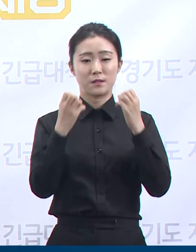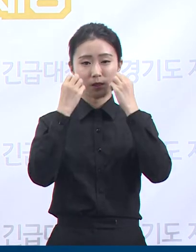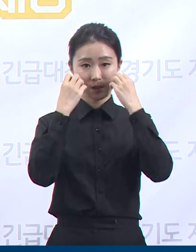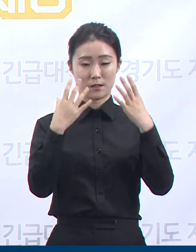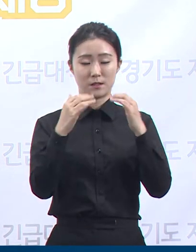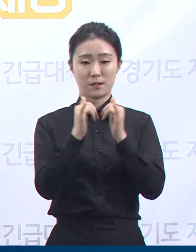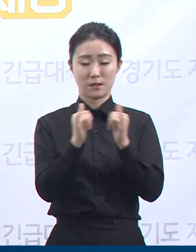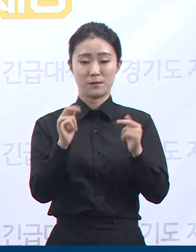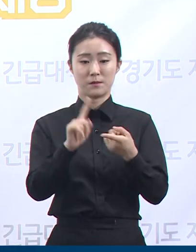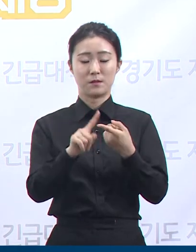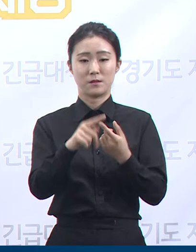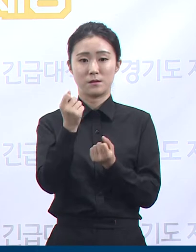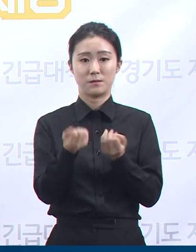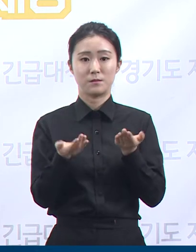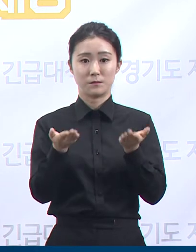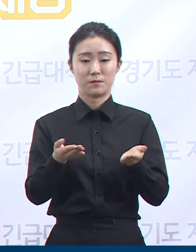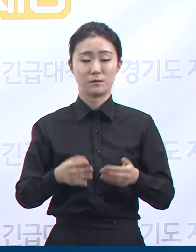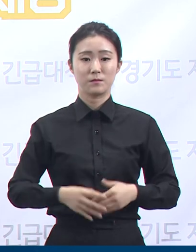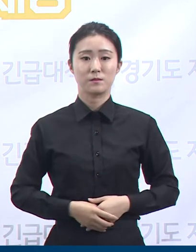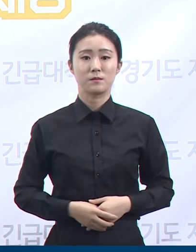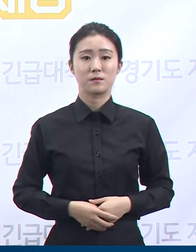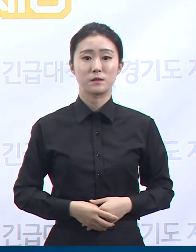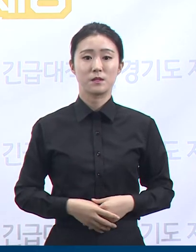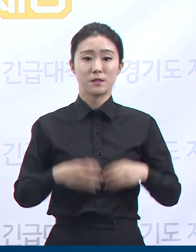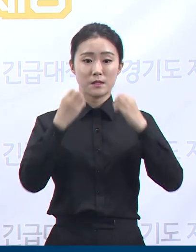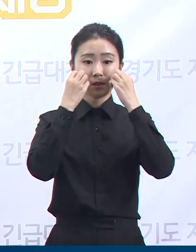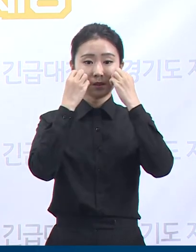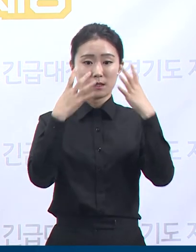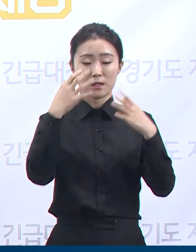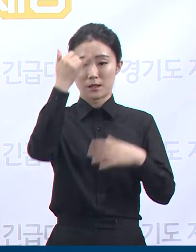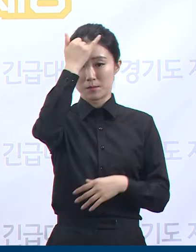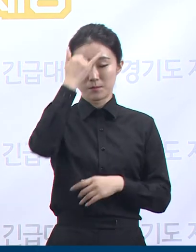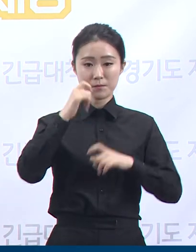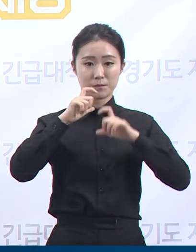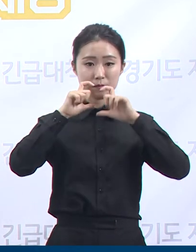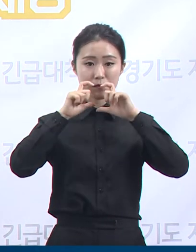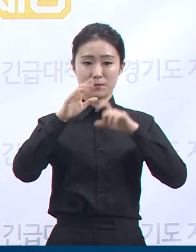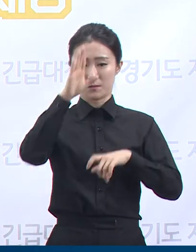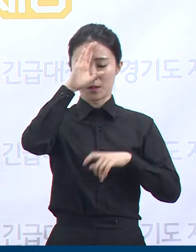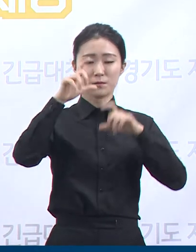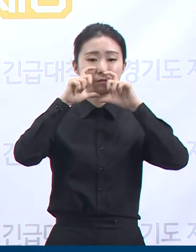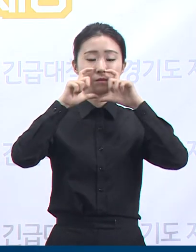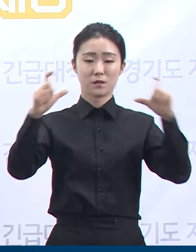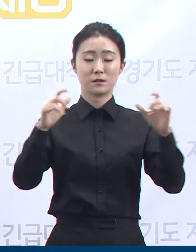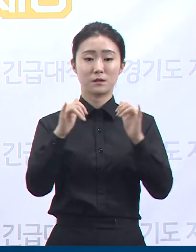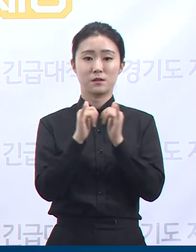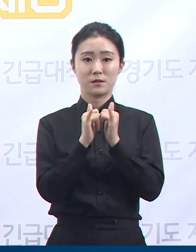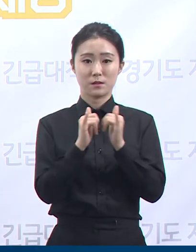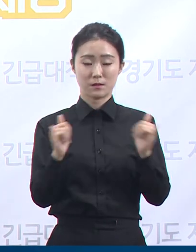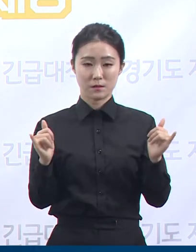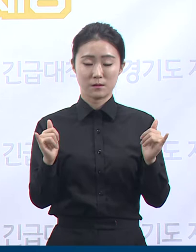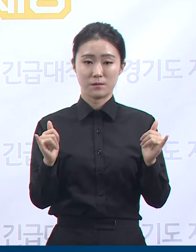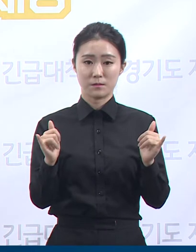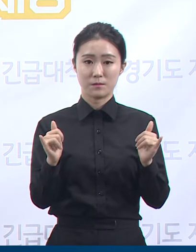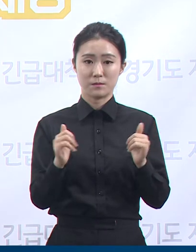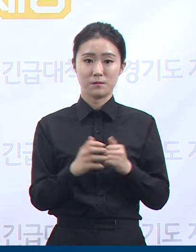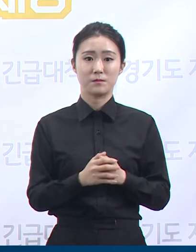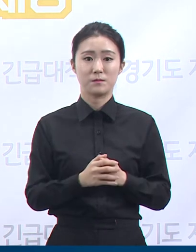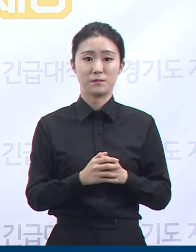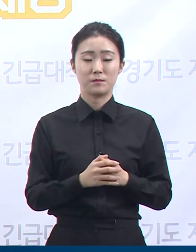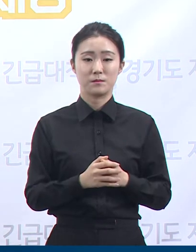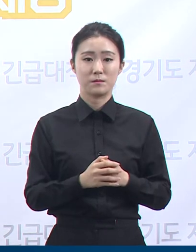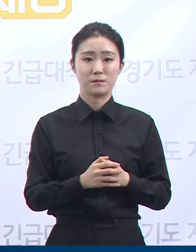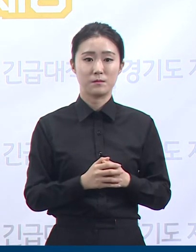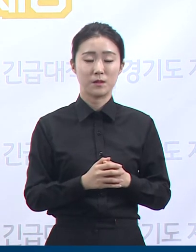도내 발생한 신규 확진자는 총 18명으로 어제까지 수원 교인모임이라고 했던 모임의 이름을 오늘부터